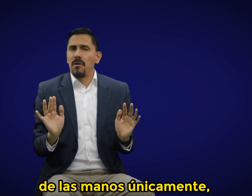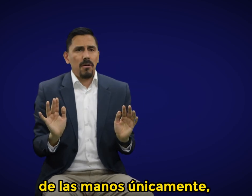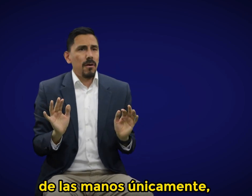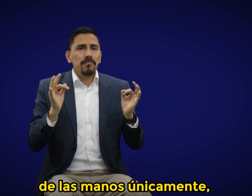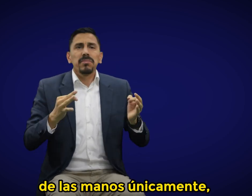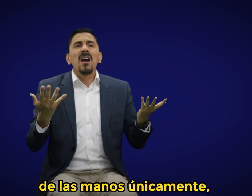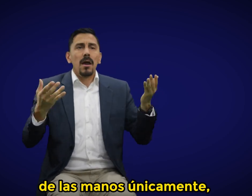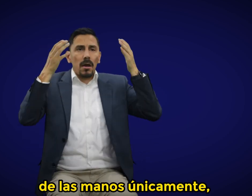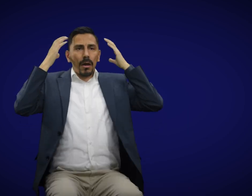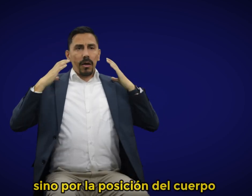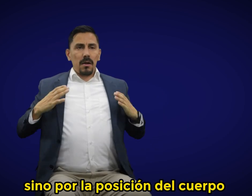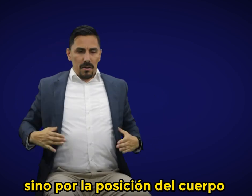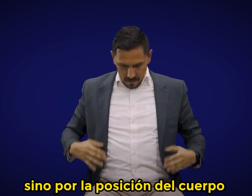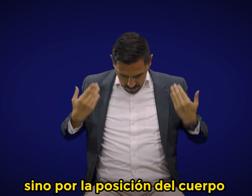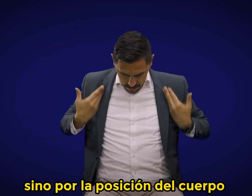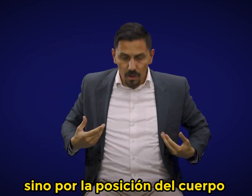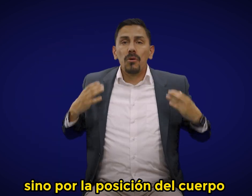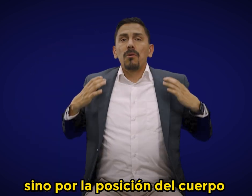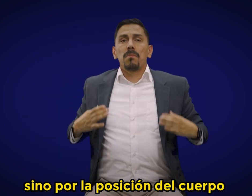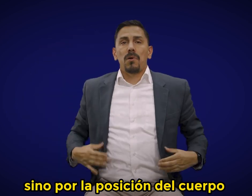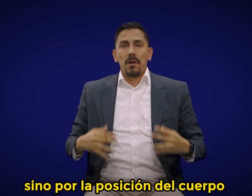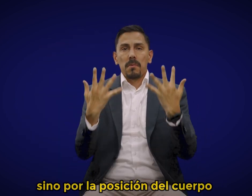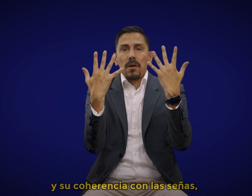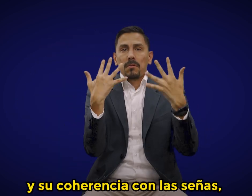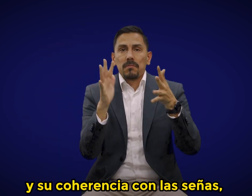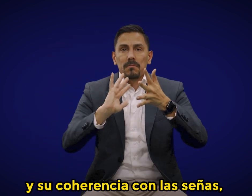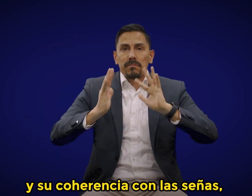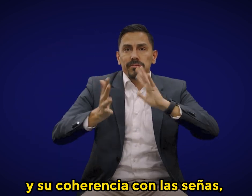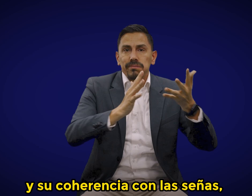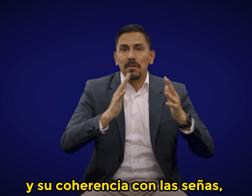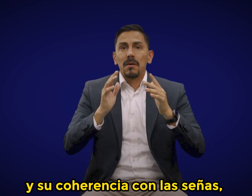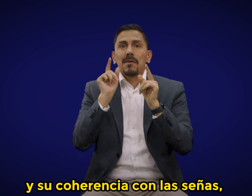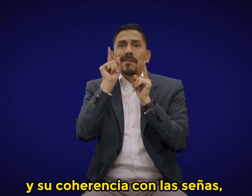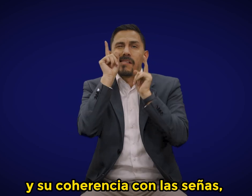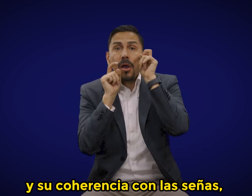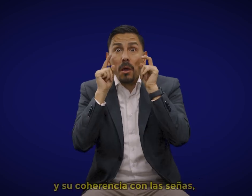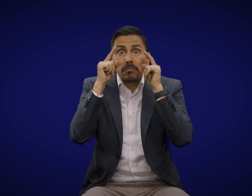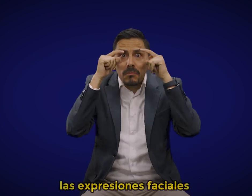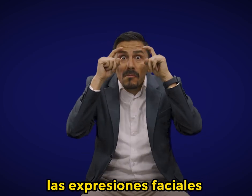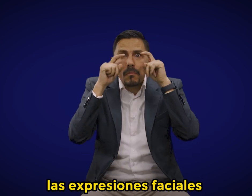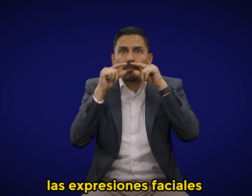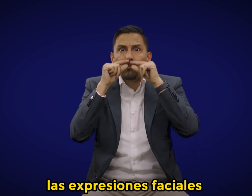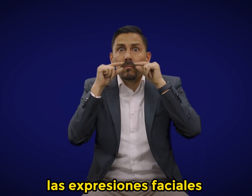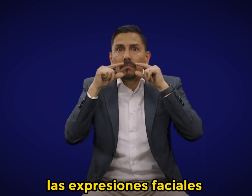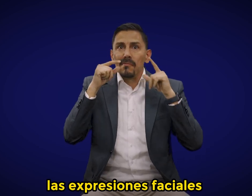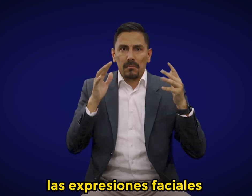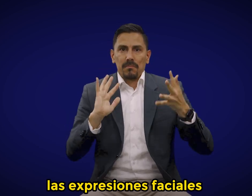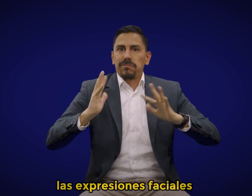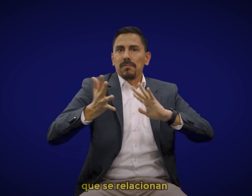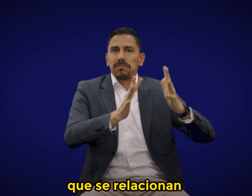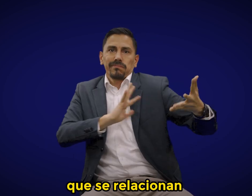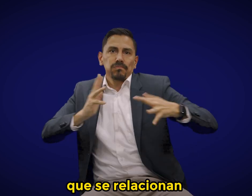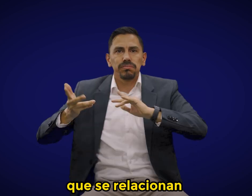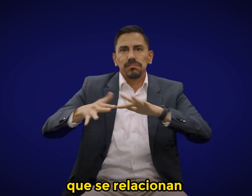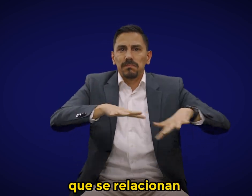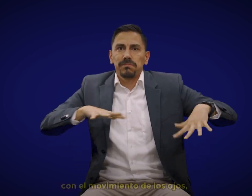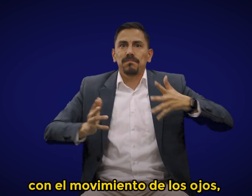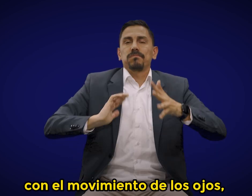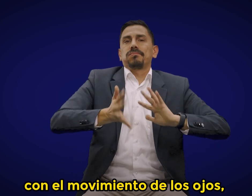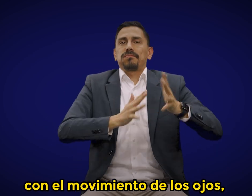únicamente, sino por la posición del cuerpo y su coherencia con las señas, las expresiones faciales que se relacionan con el